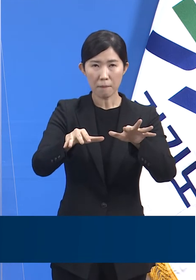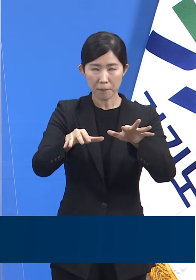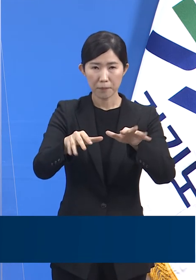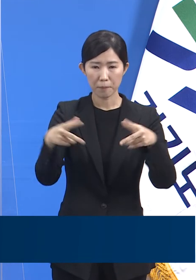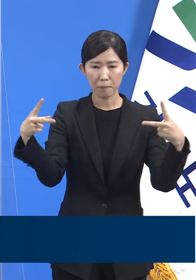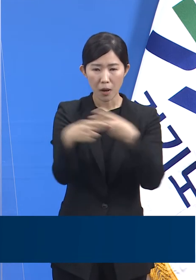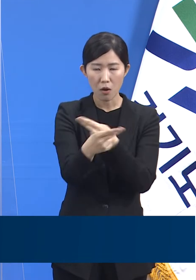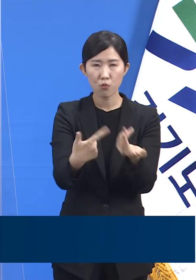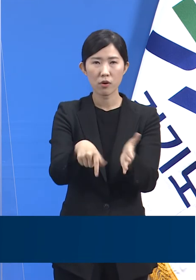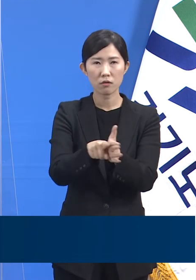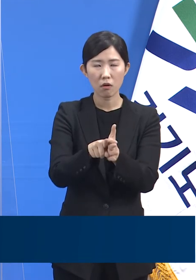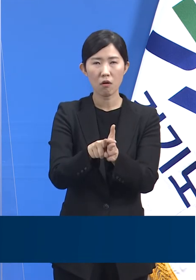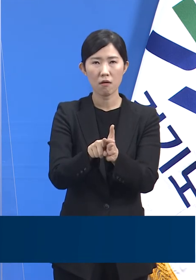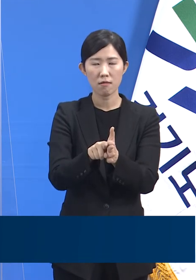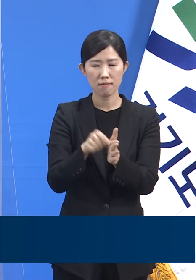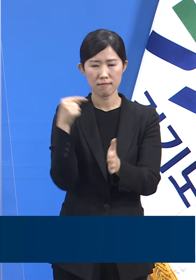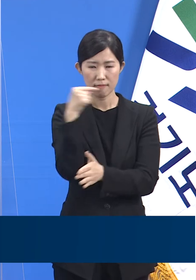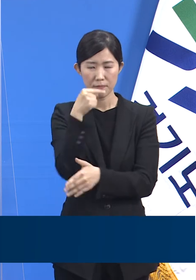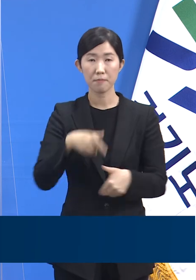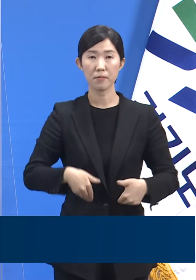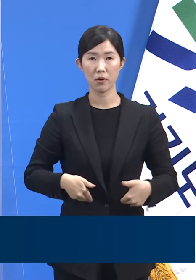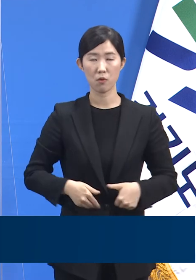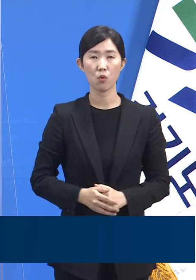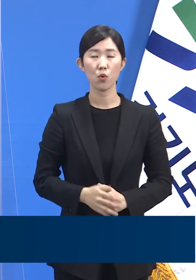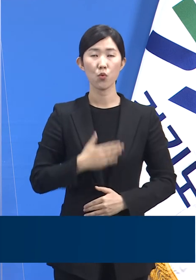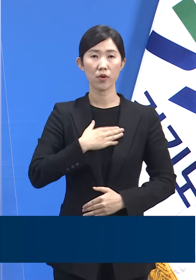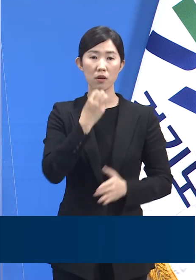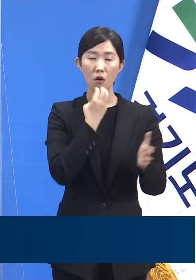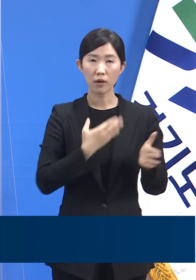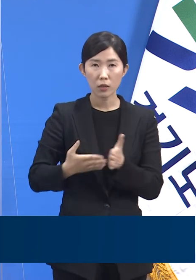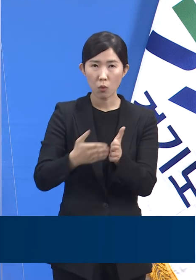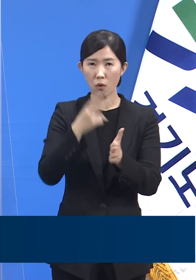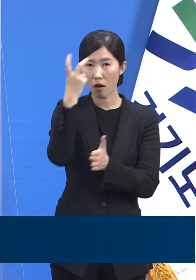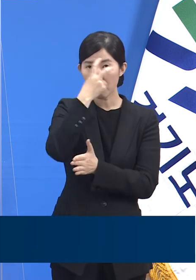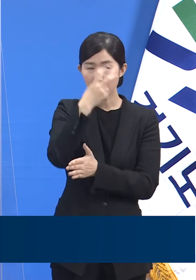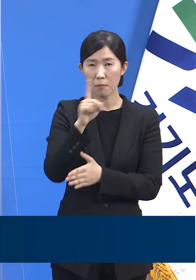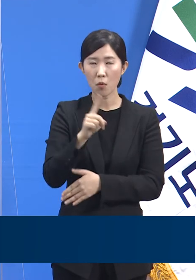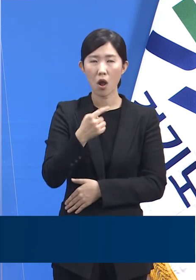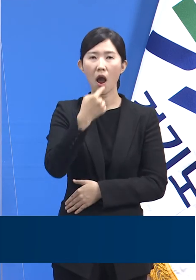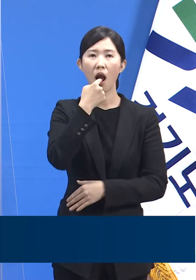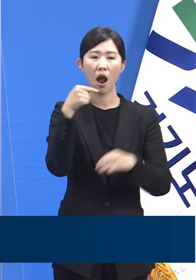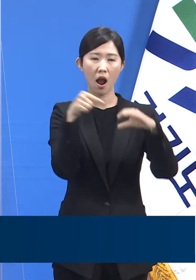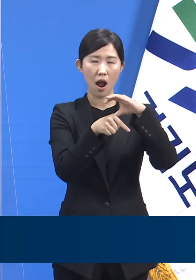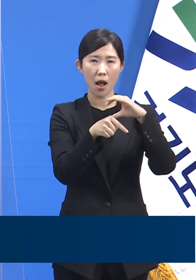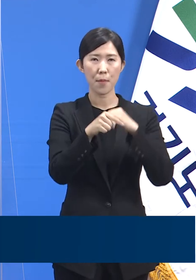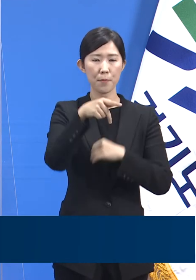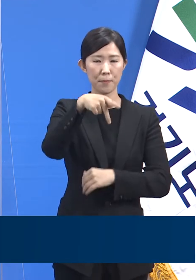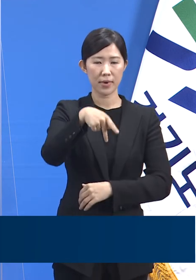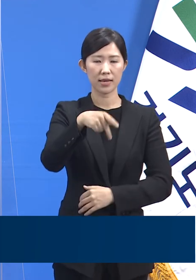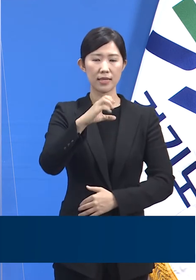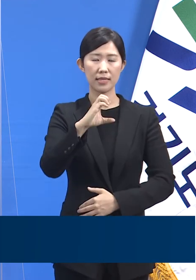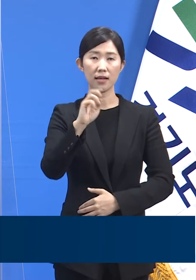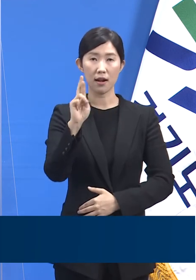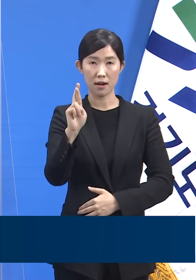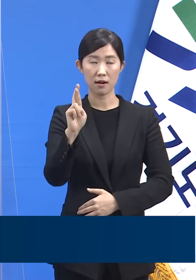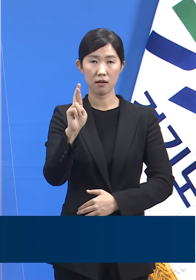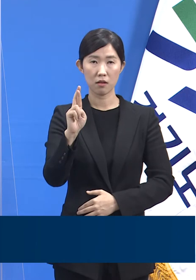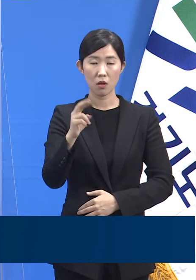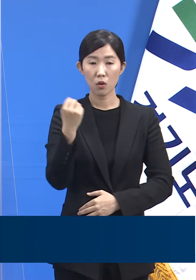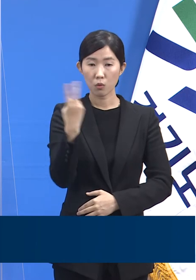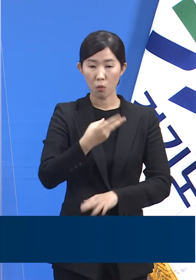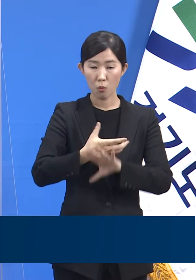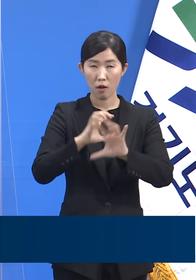도의 행정명령에 따른 진단검사는 PCR 취약검사법으로 진행되었고 전액 국비 지원되었습니다.